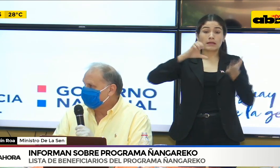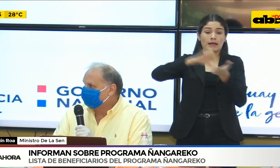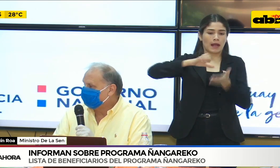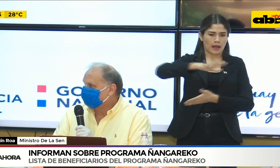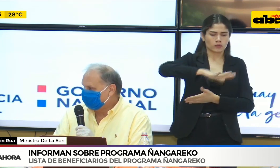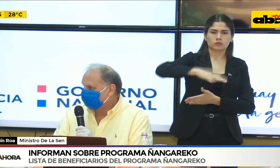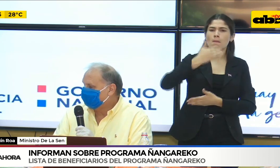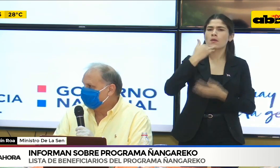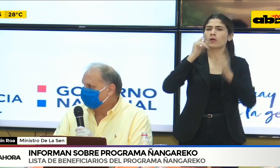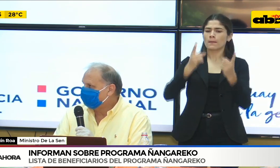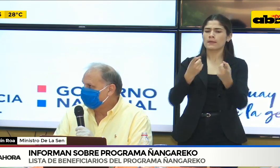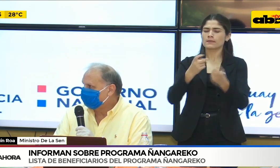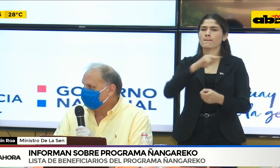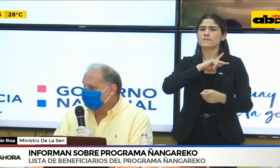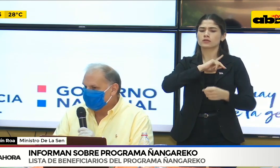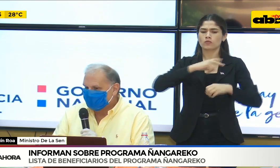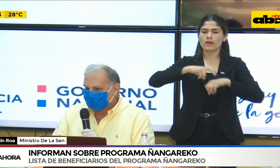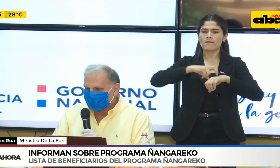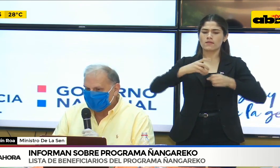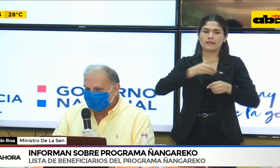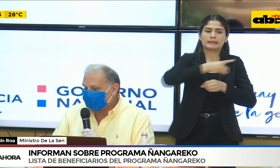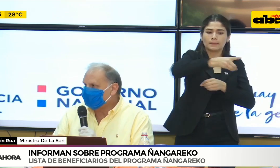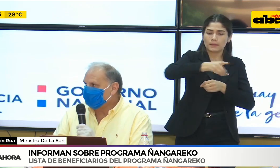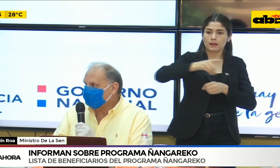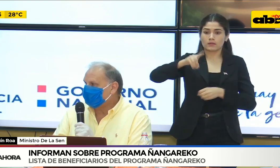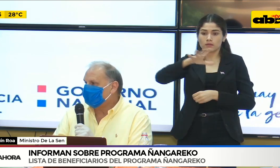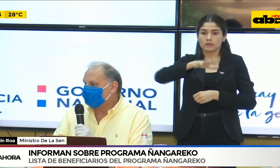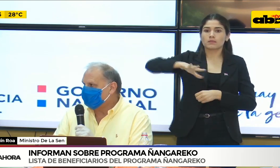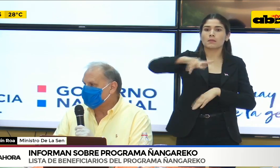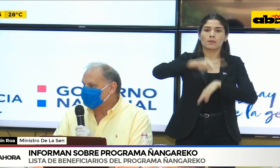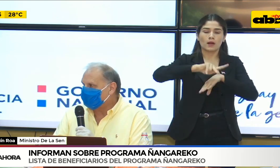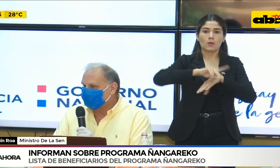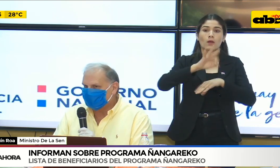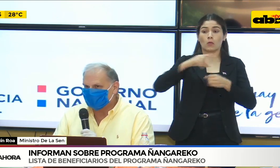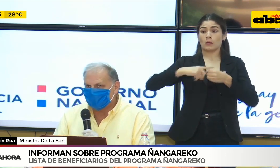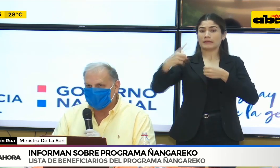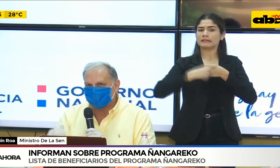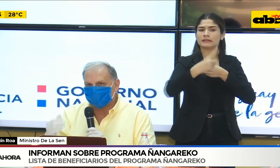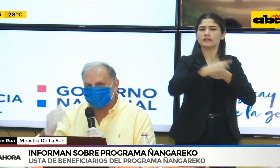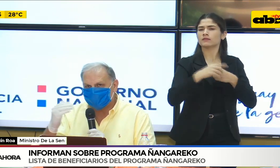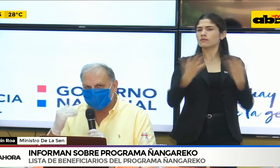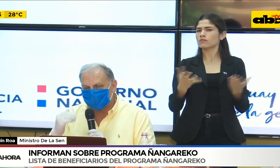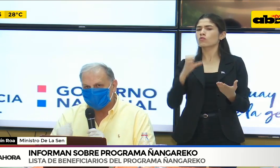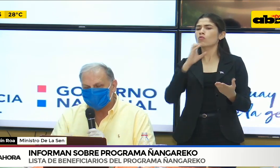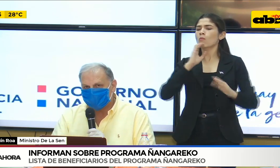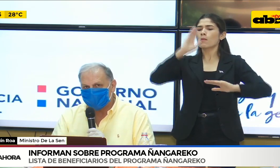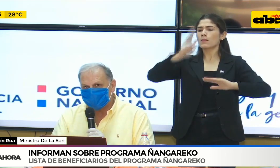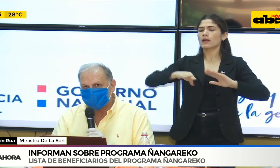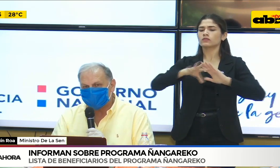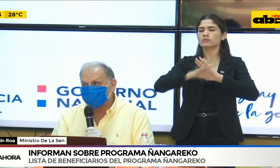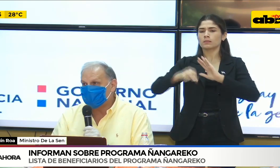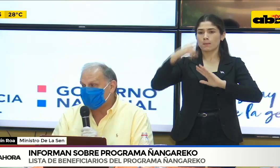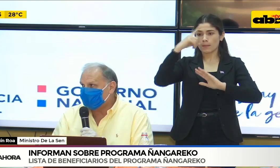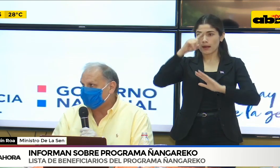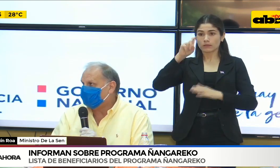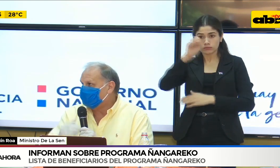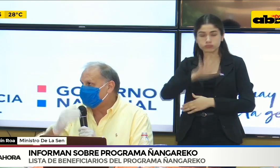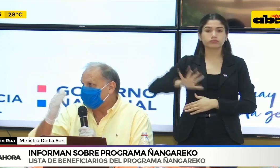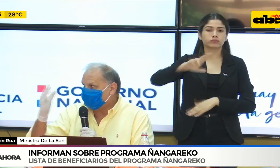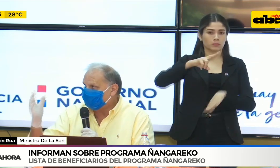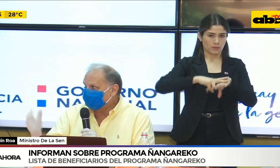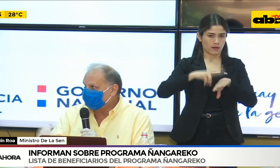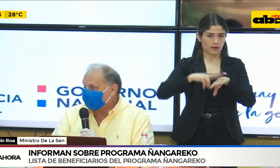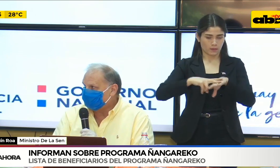interior también está en esta necesidad urgente. En este momento estamos procesando toda la información que nos han remitido desde